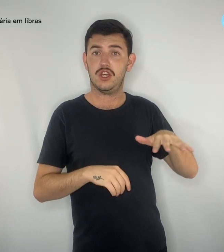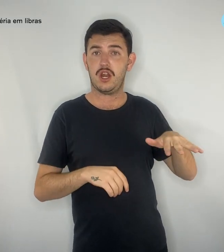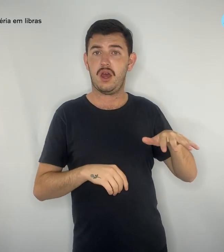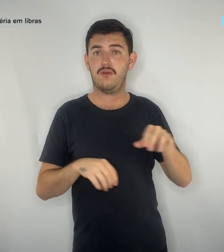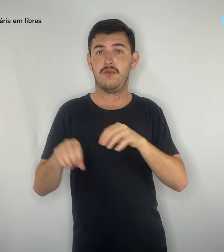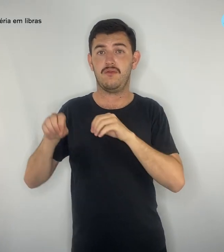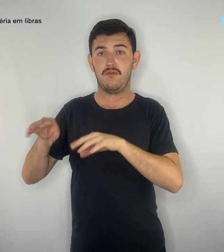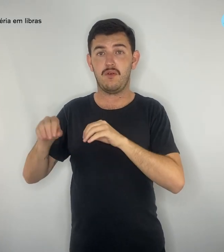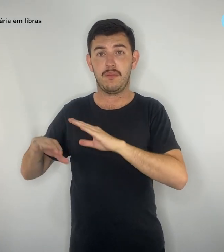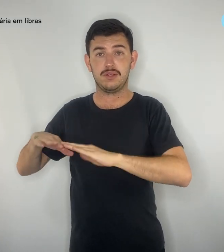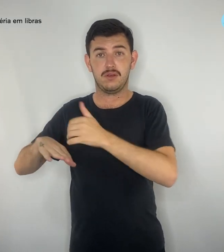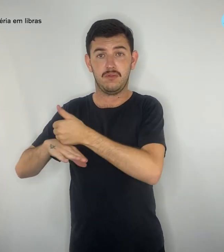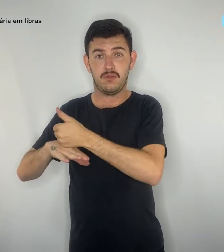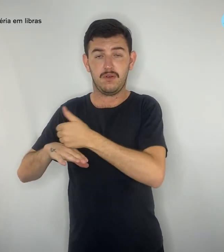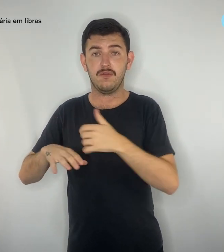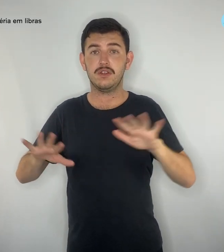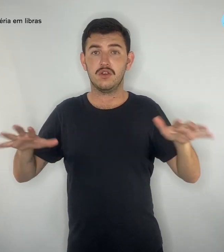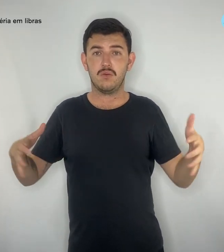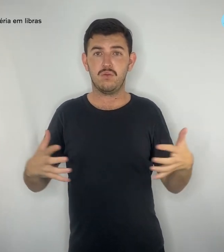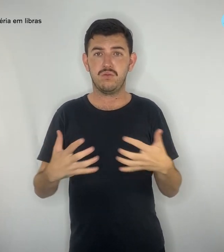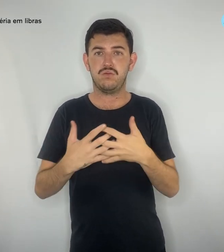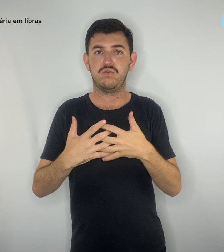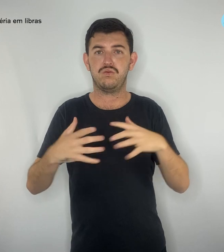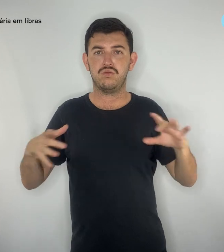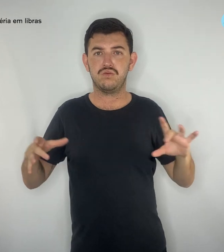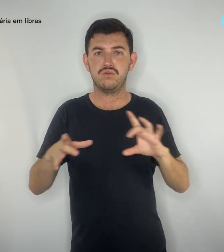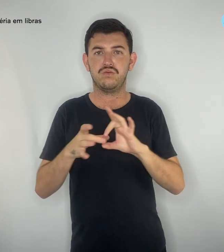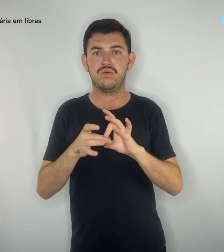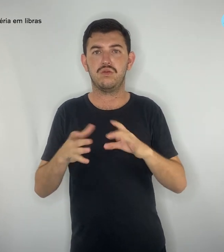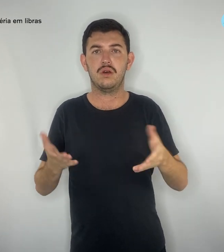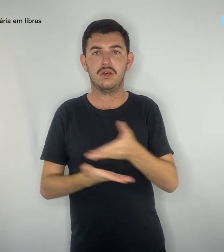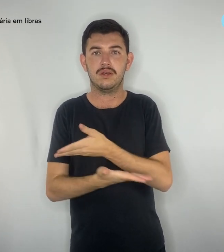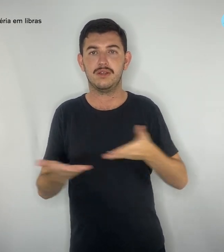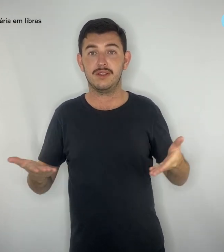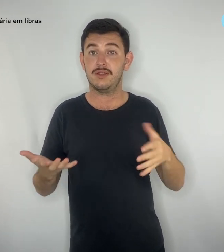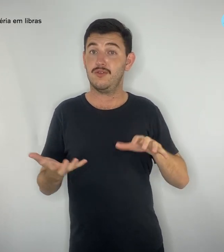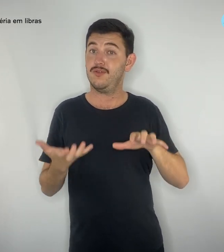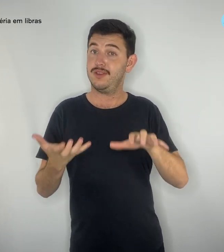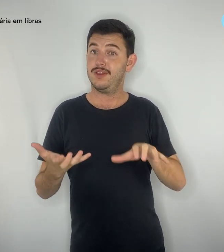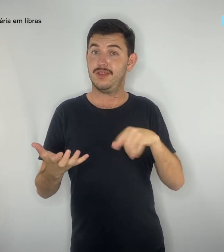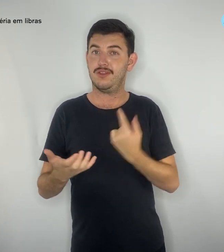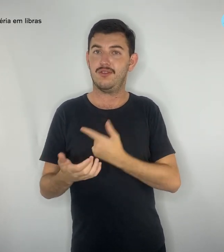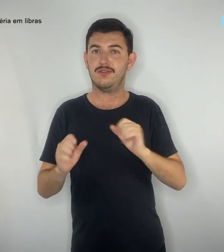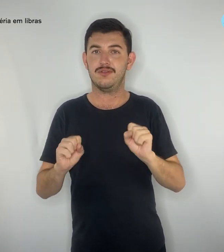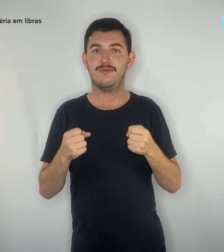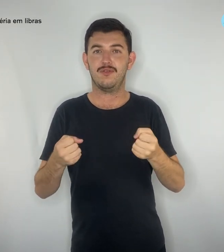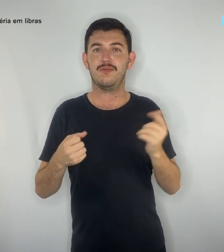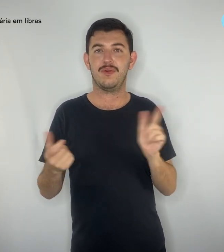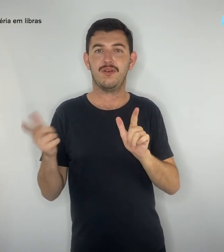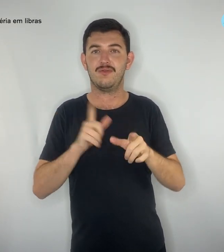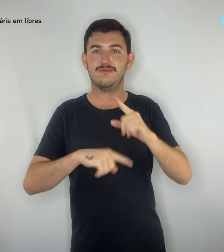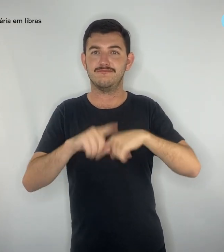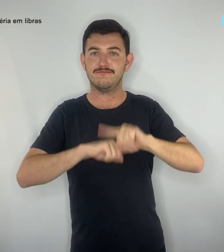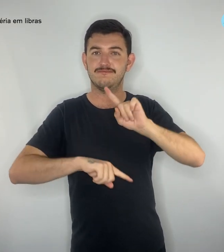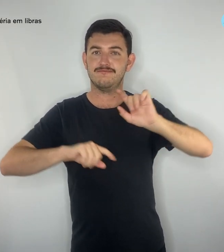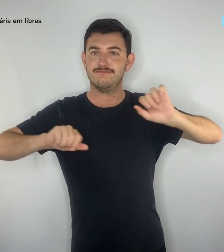Vamos tentar fazer essas melhoras no Congresso Nacional. Pontos de alteração.